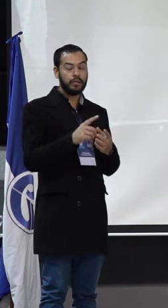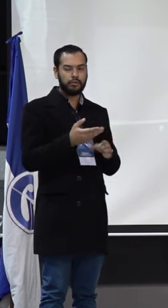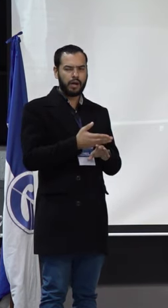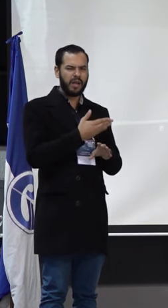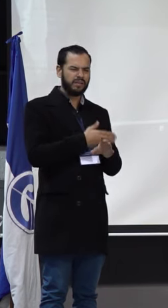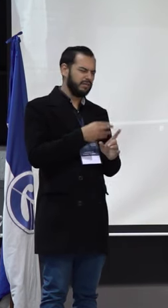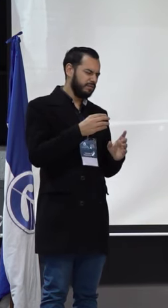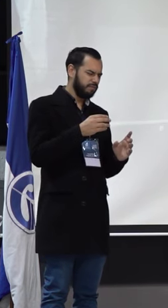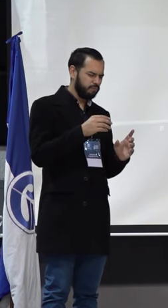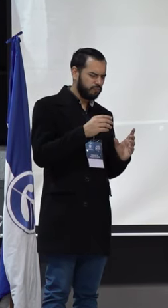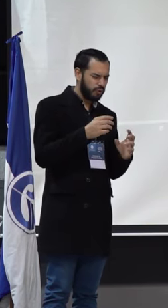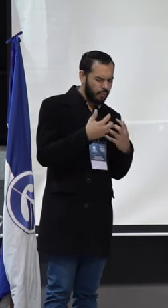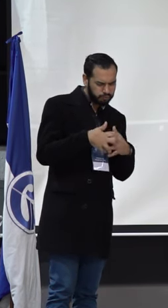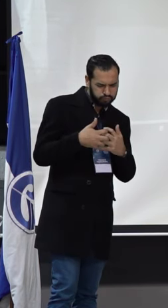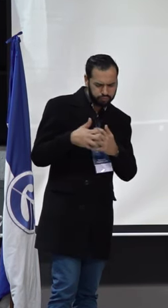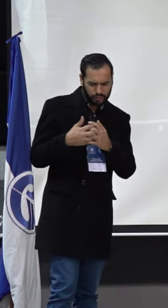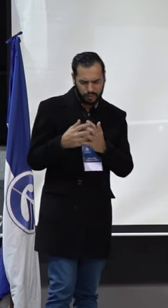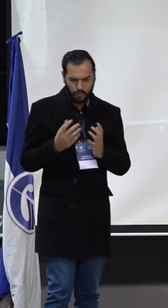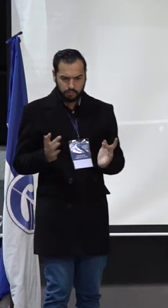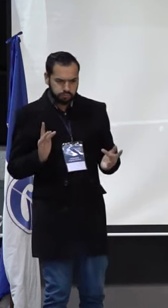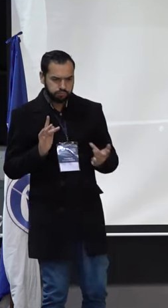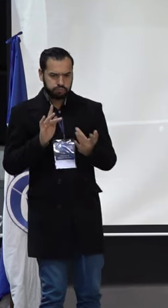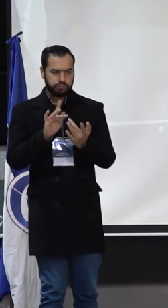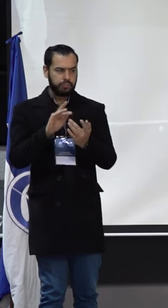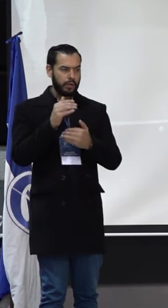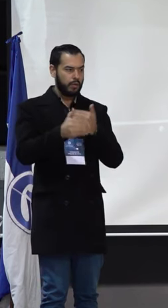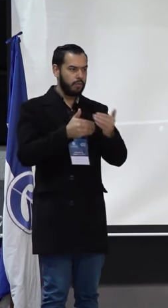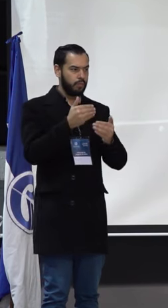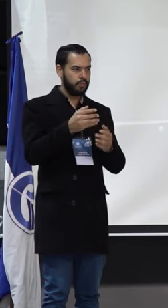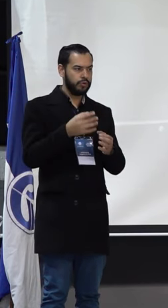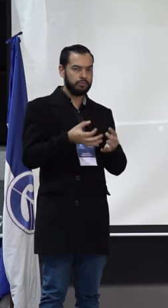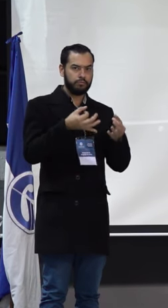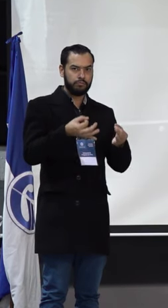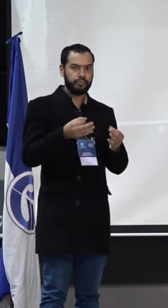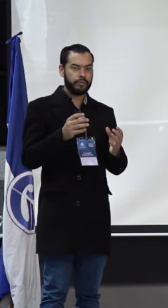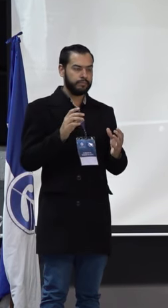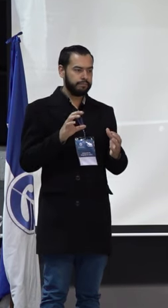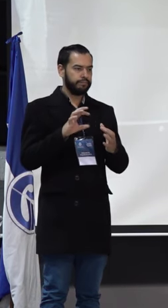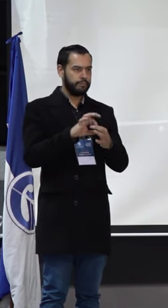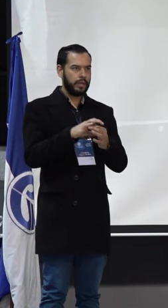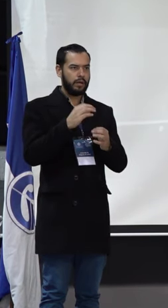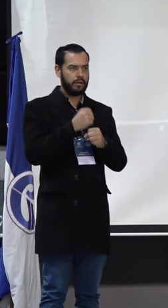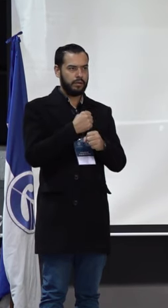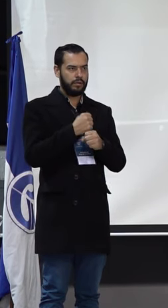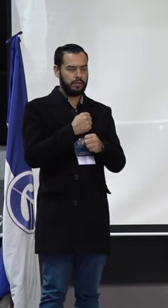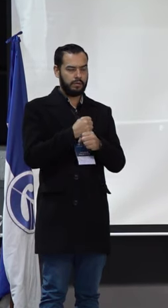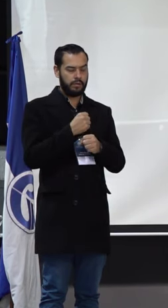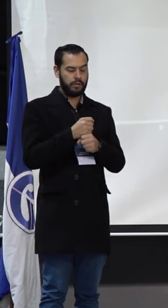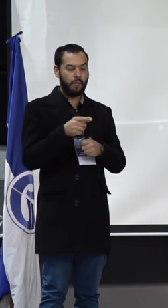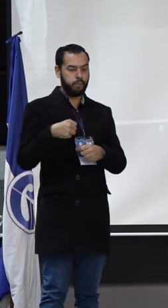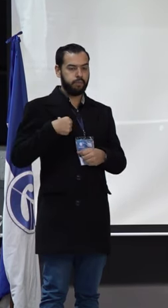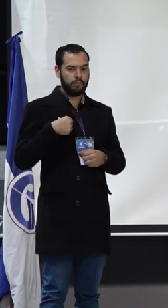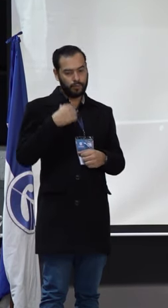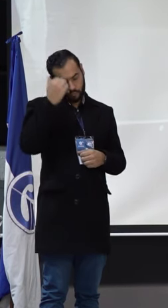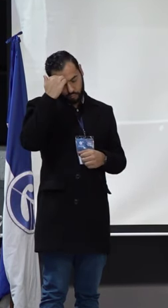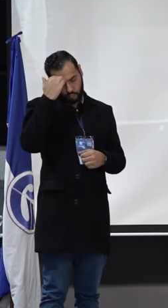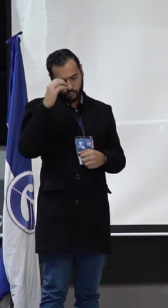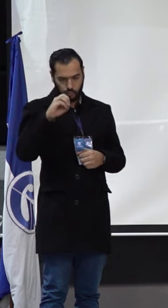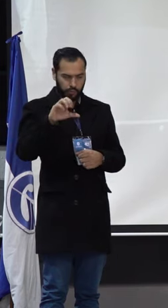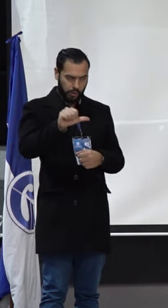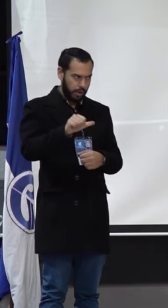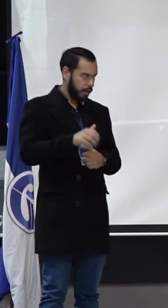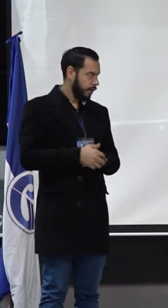anteriormente y es acercar la universidad a los procesos reales de vinculación laboral que tenemos las docentes y los docentes,